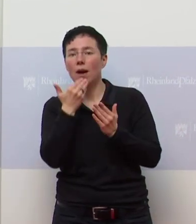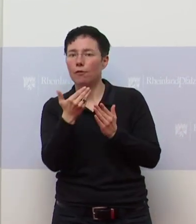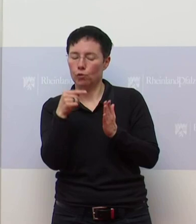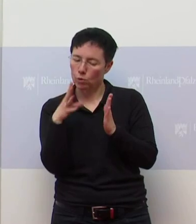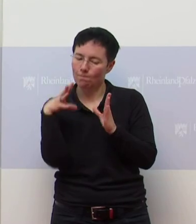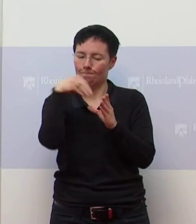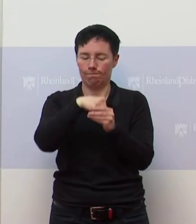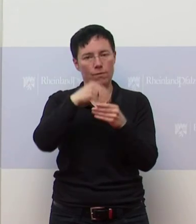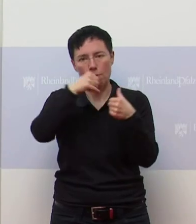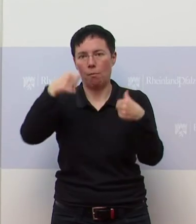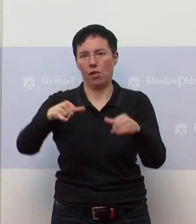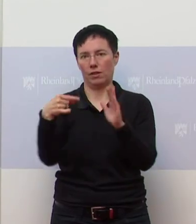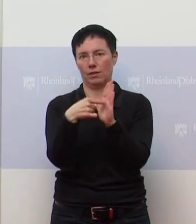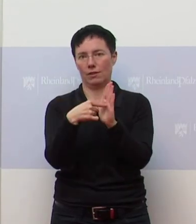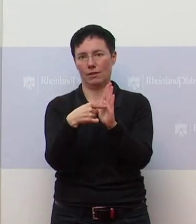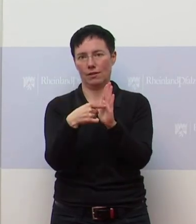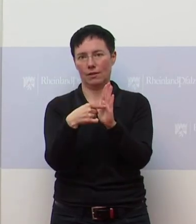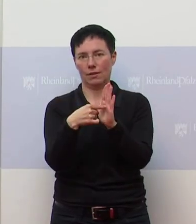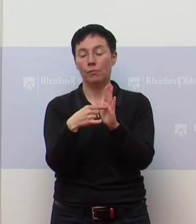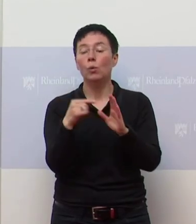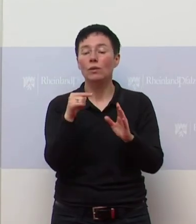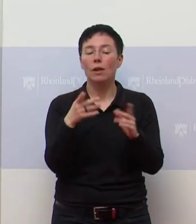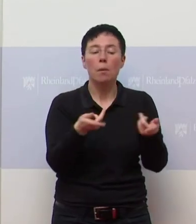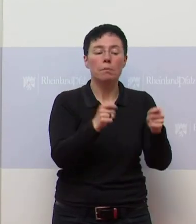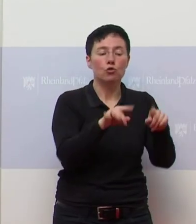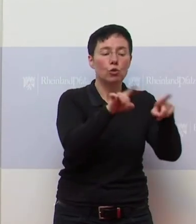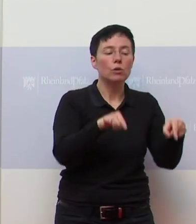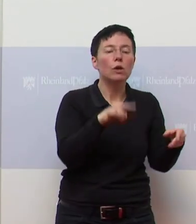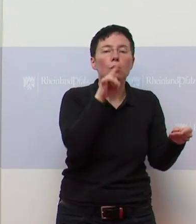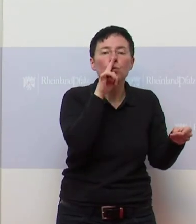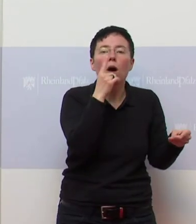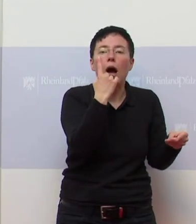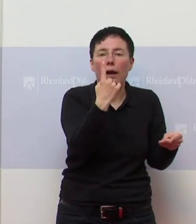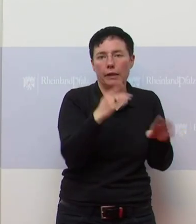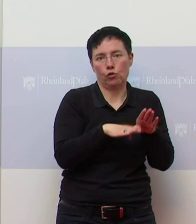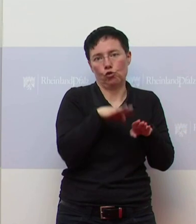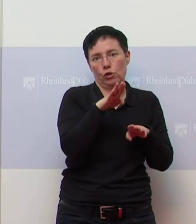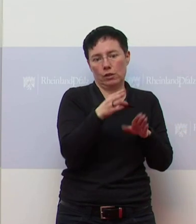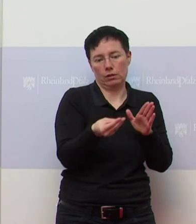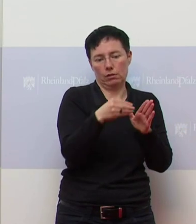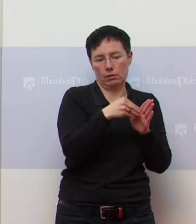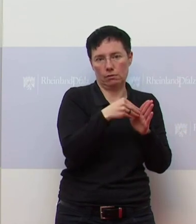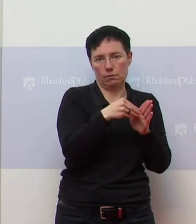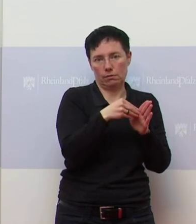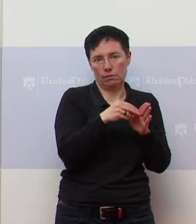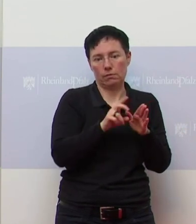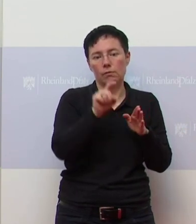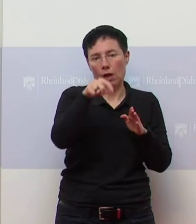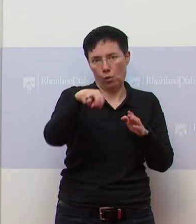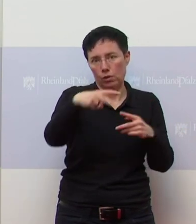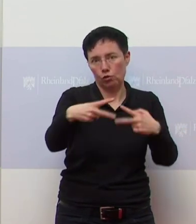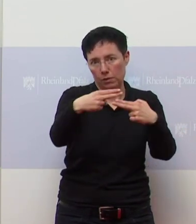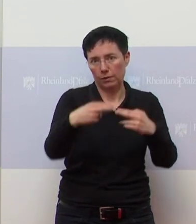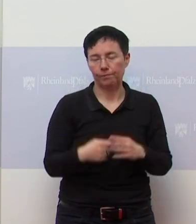Und auch im Beschluss ist es jetzt ja auch nur als eine Maß, eine mögliche weitergehende Maßnahme genannt. Dann